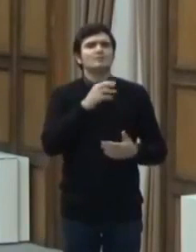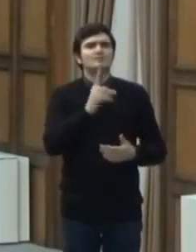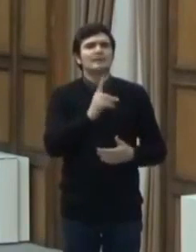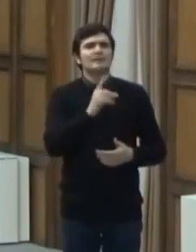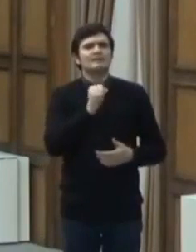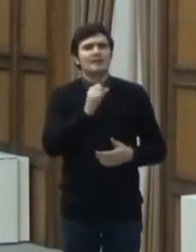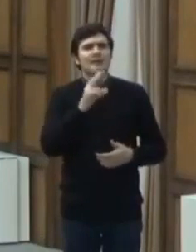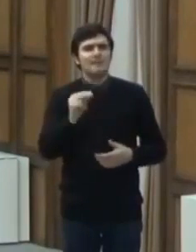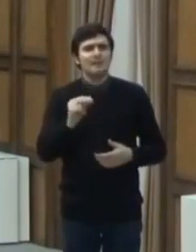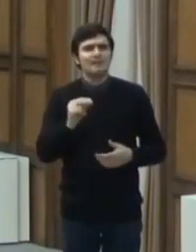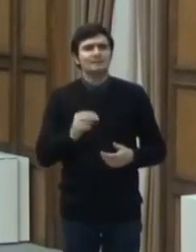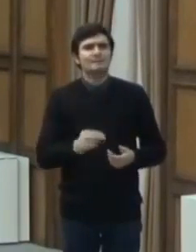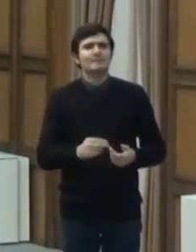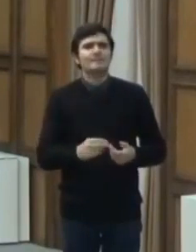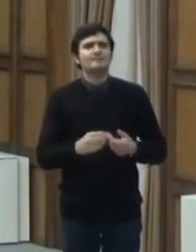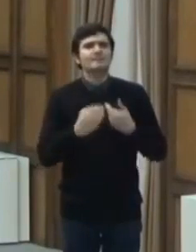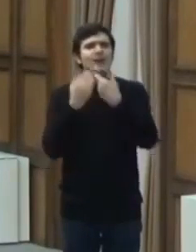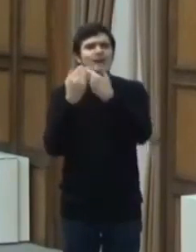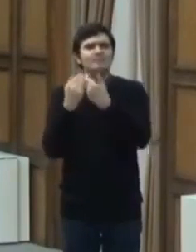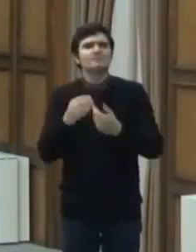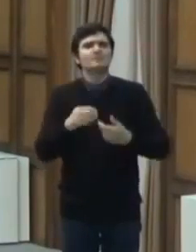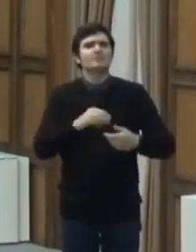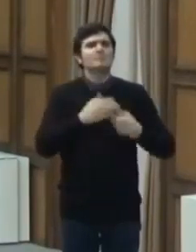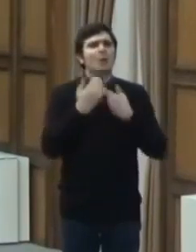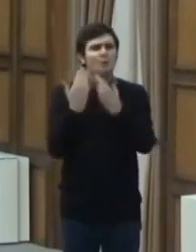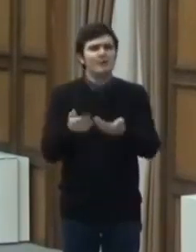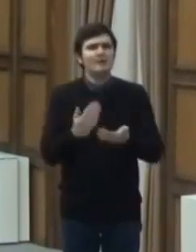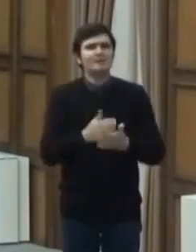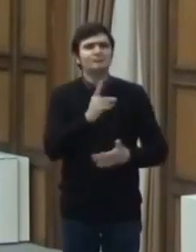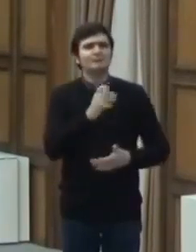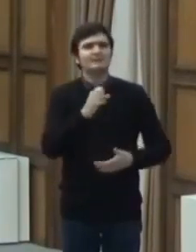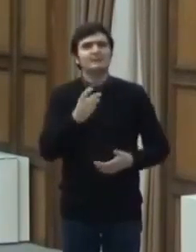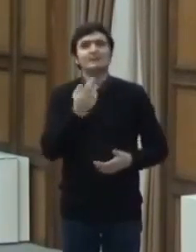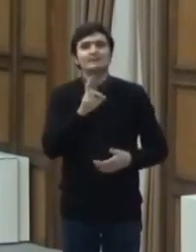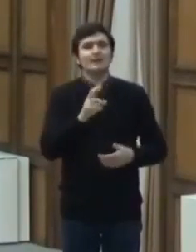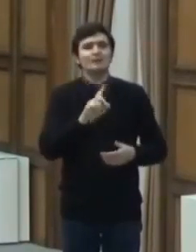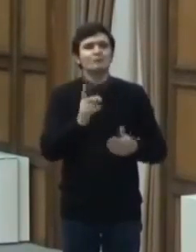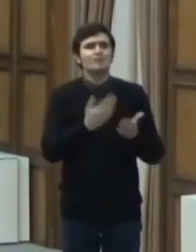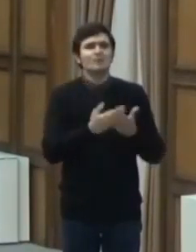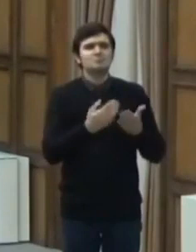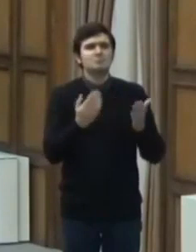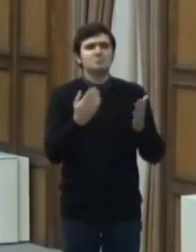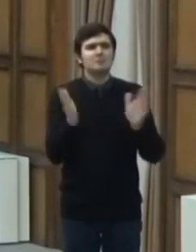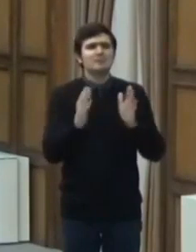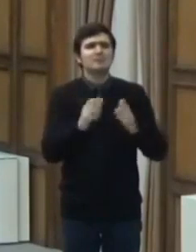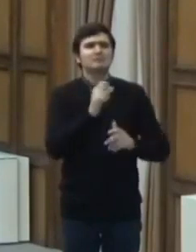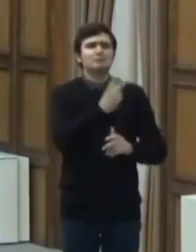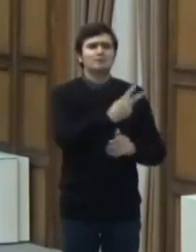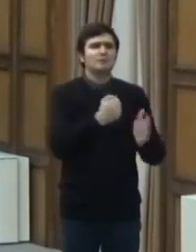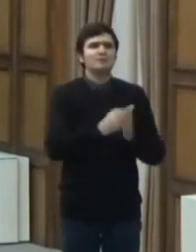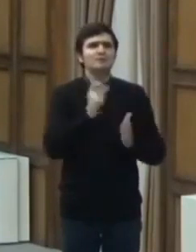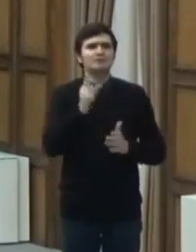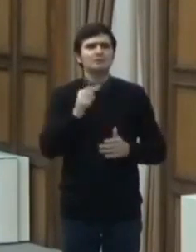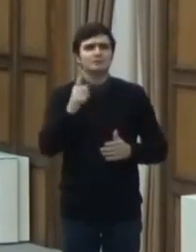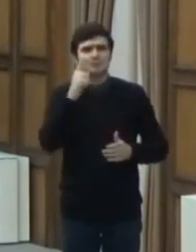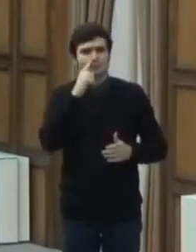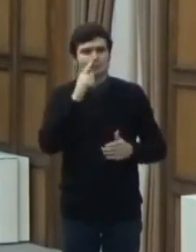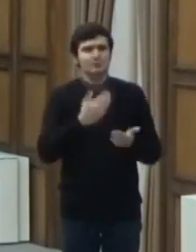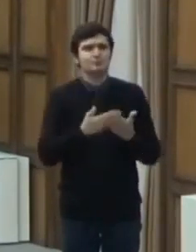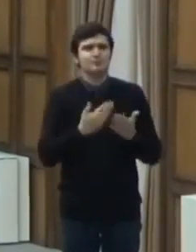publică, cu excepția perioadei 2-12 iunie, precum și în perioada de sfășurării examenilor naționale.